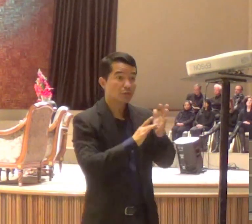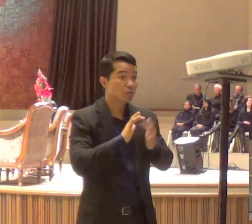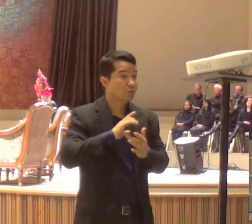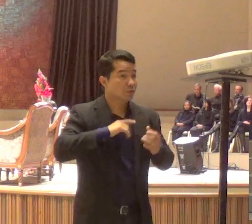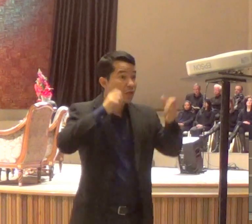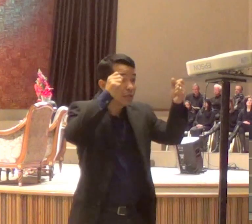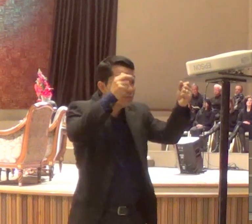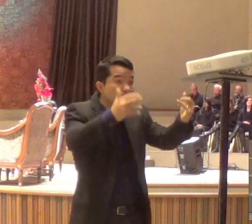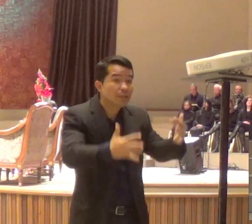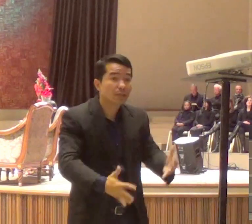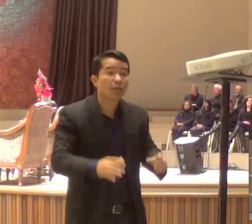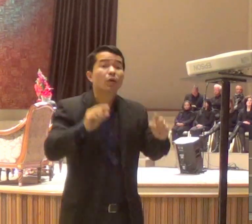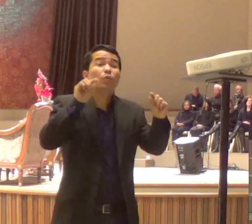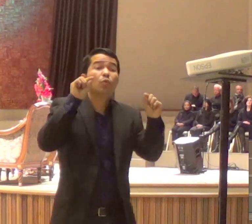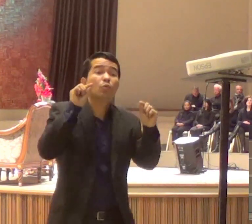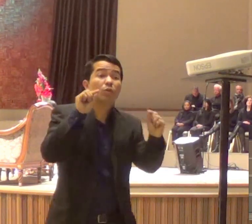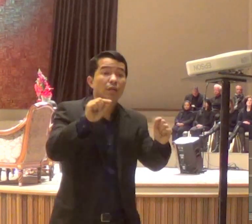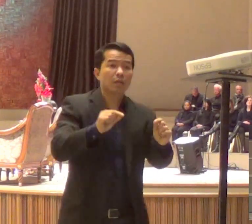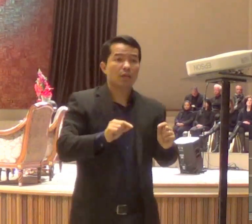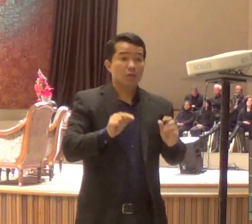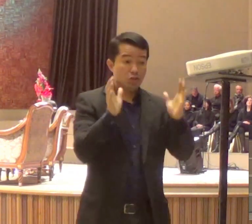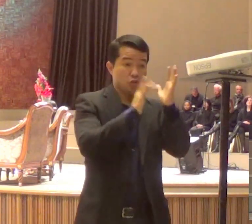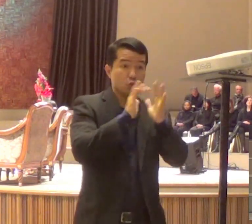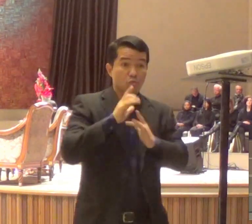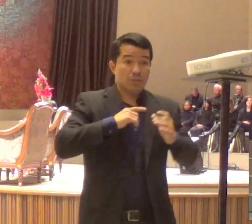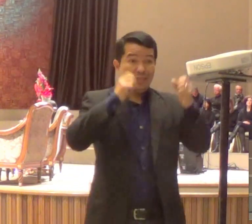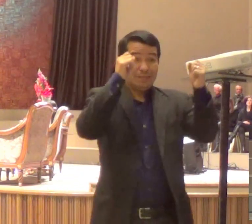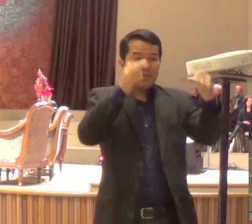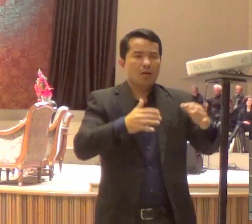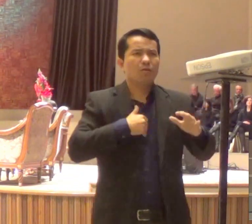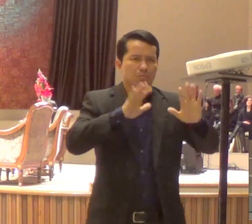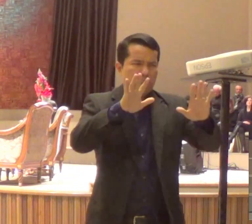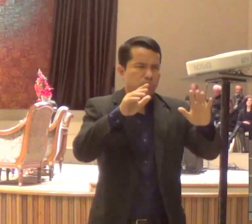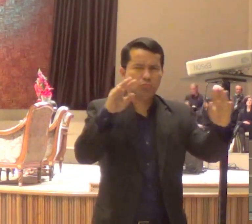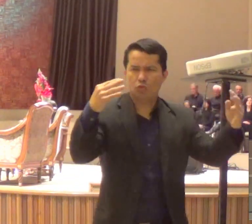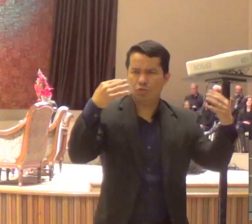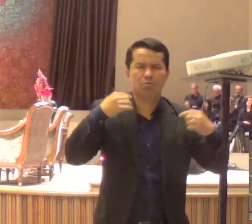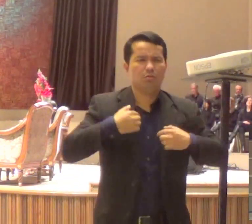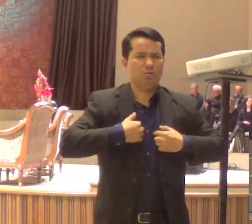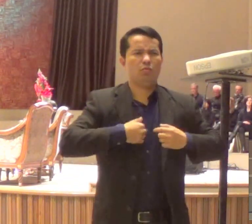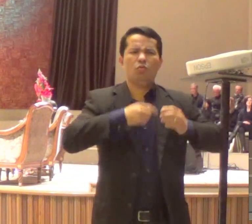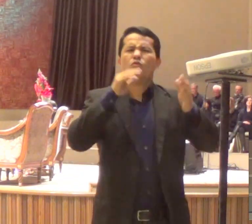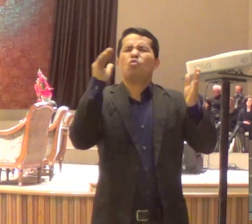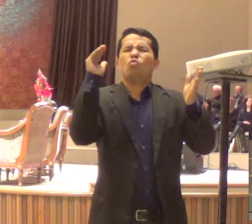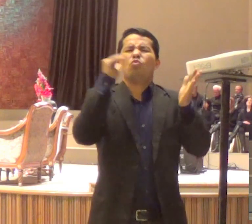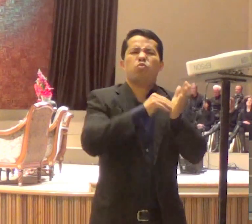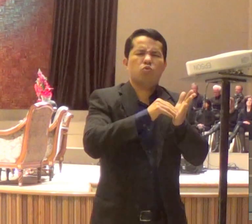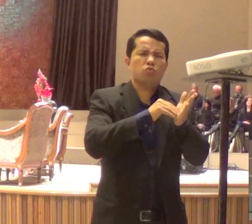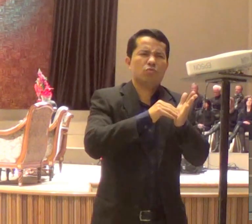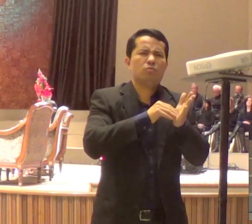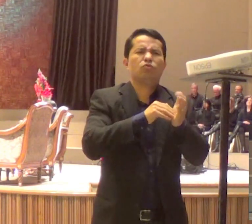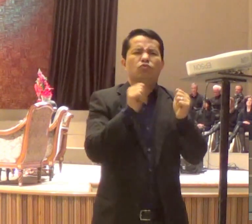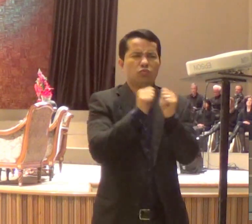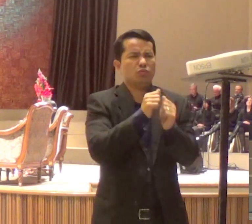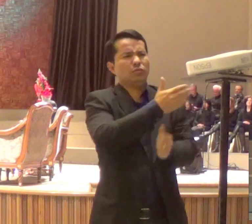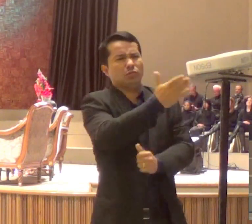discípulos que essa ia ser a última vez que ele estaria com eles. Que ele nunca mais